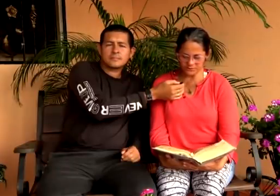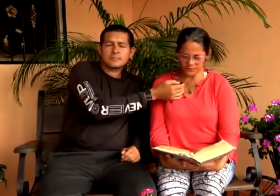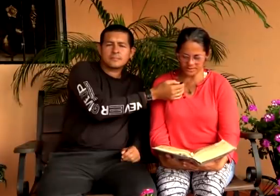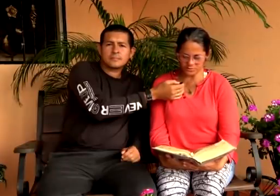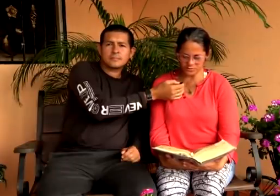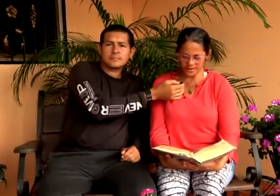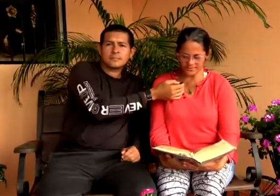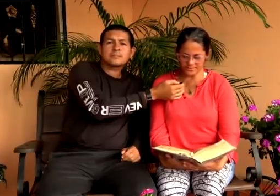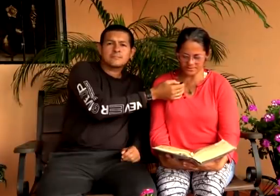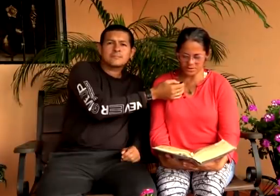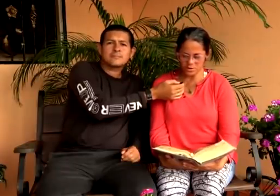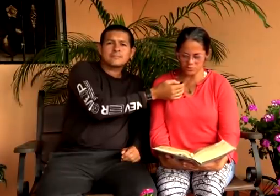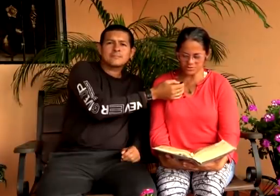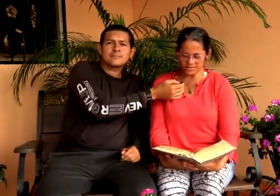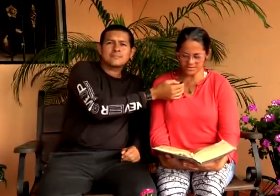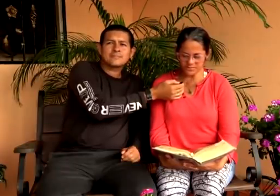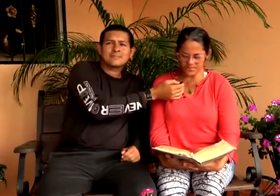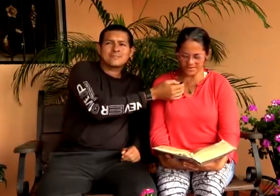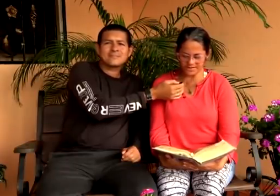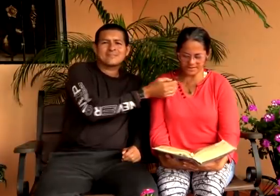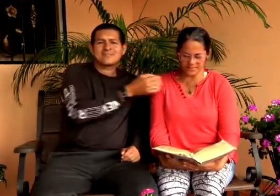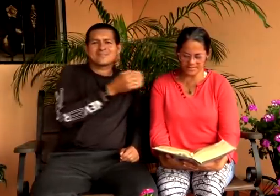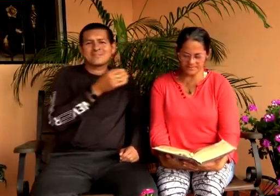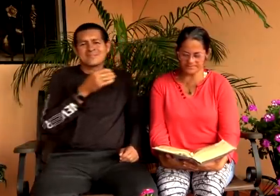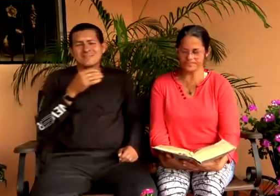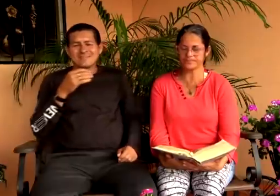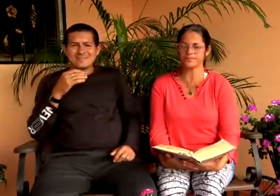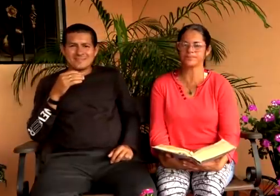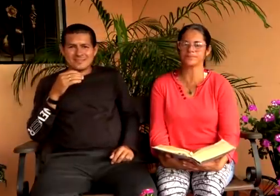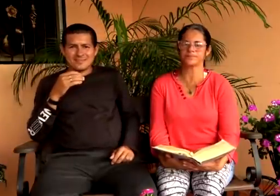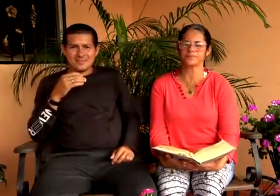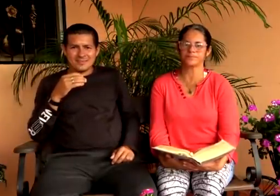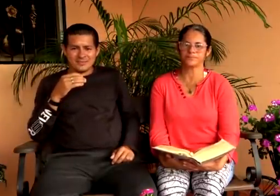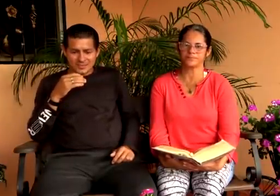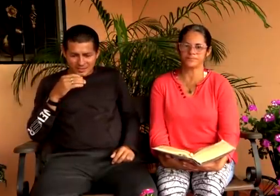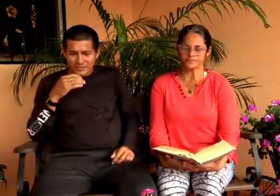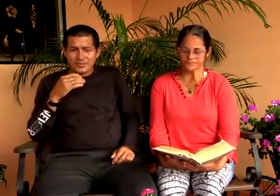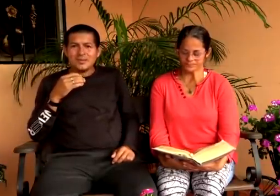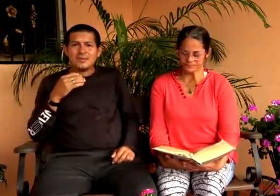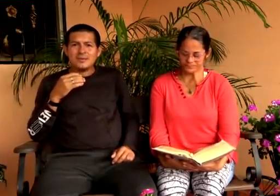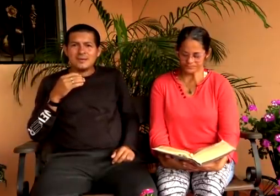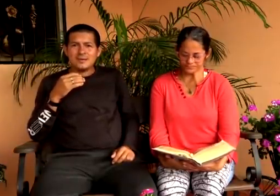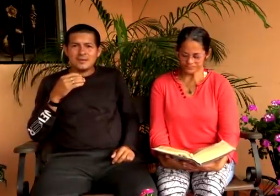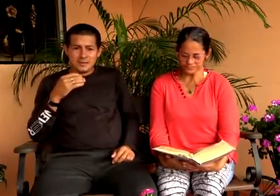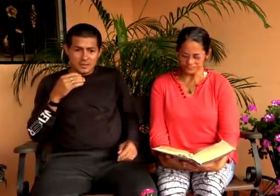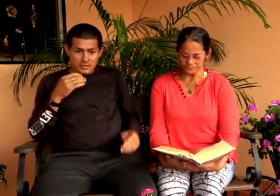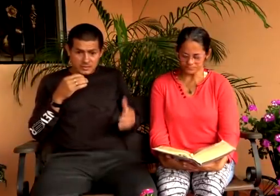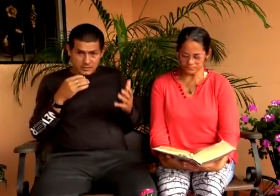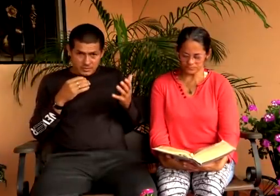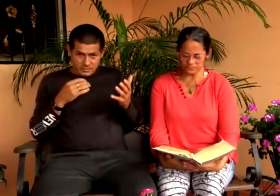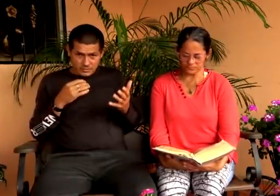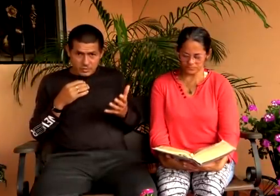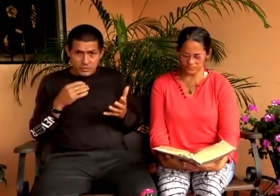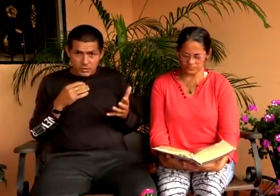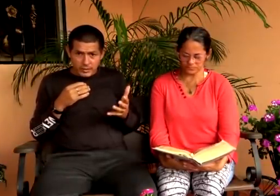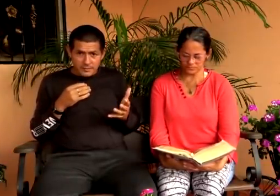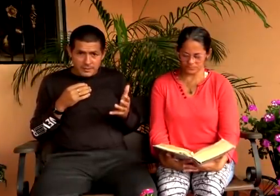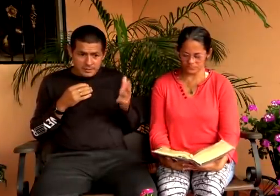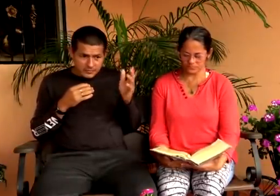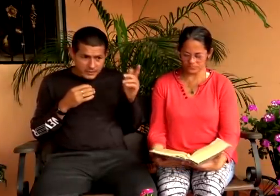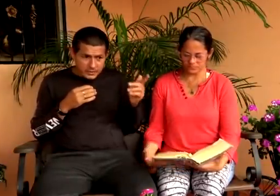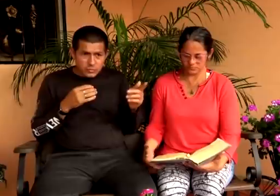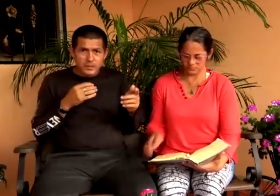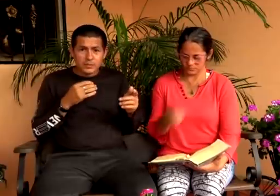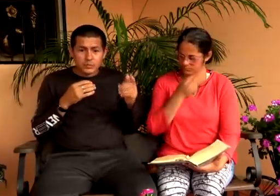si Dios fuera su padre, ustedes me amarían a mí. Sí o sí. Si Dios